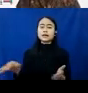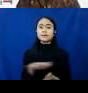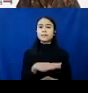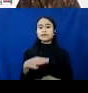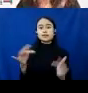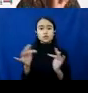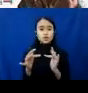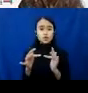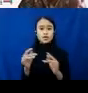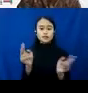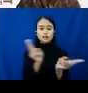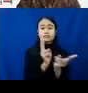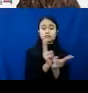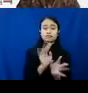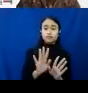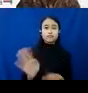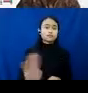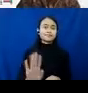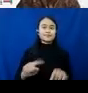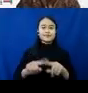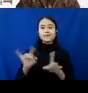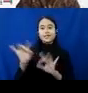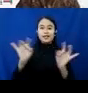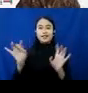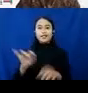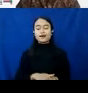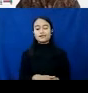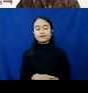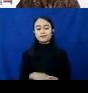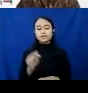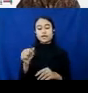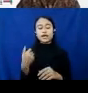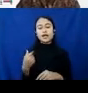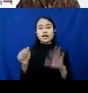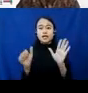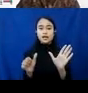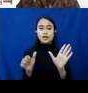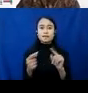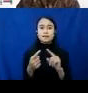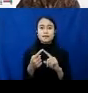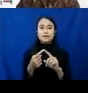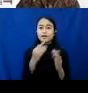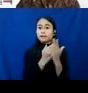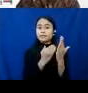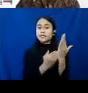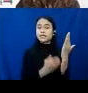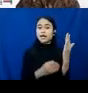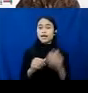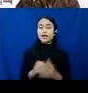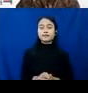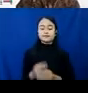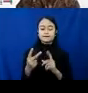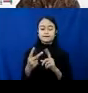Tidak hanya seksual ya, tapi juga yang non-seksual. Ini enam pendekatan yang mereka gunakan. Ada kebijakan, legislasi, ada